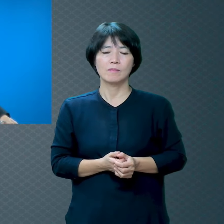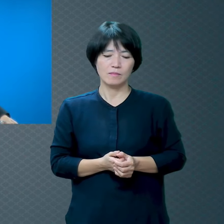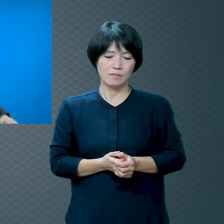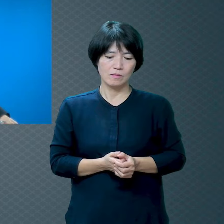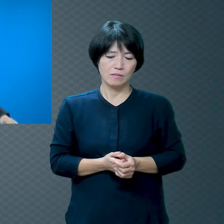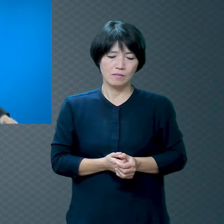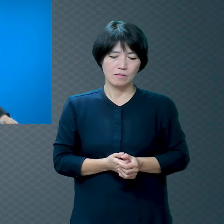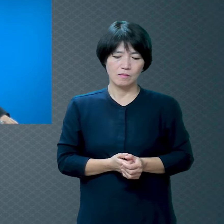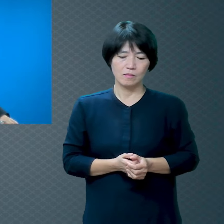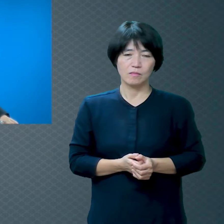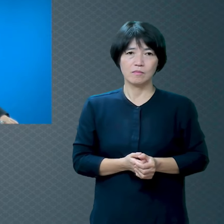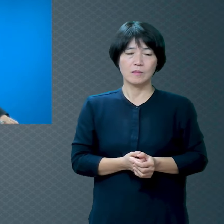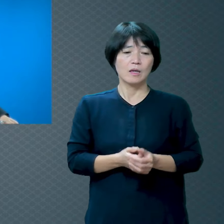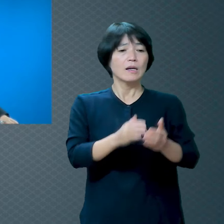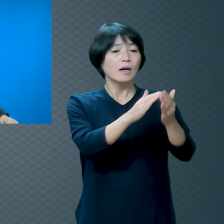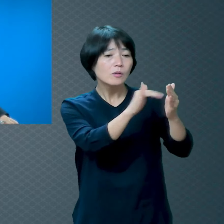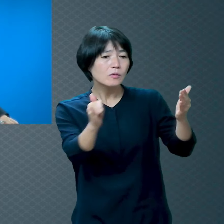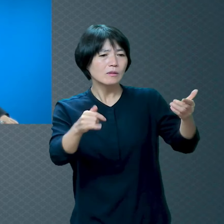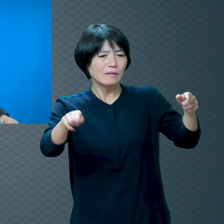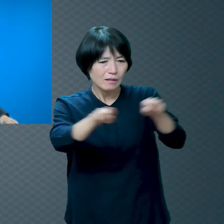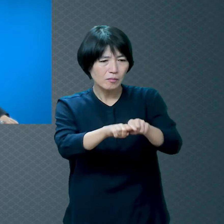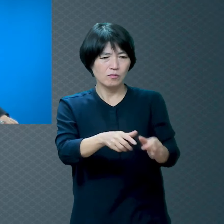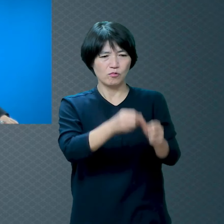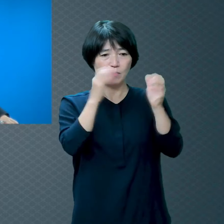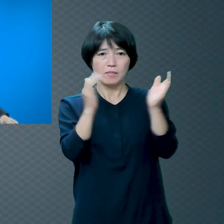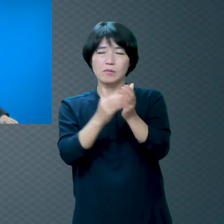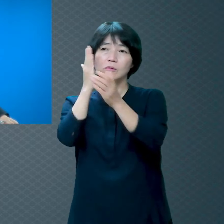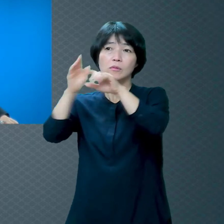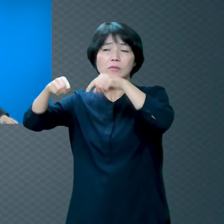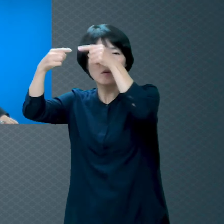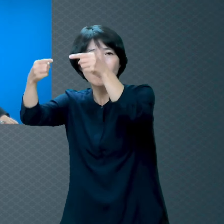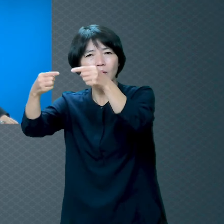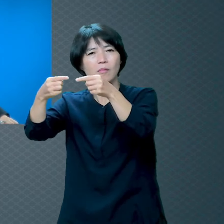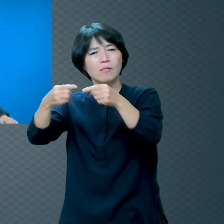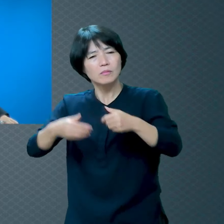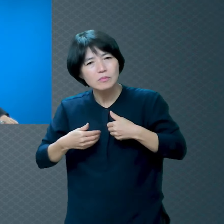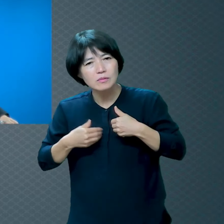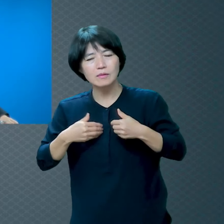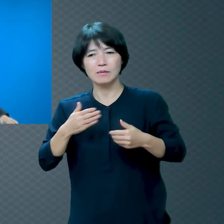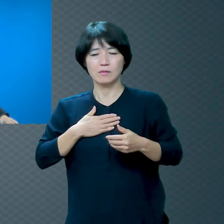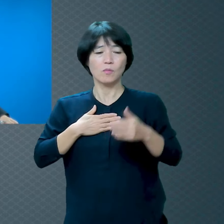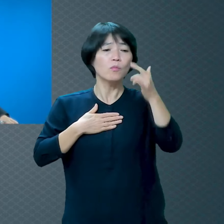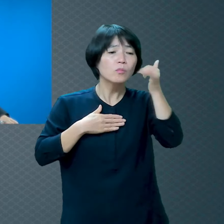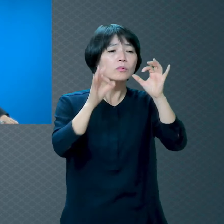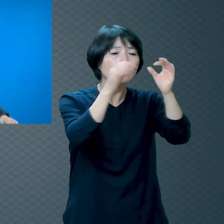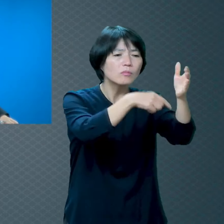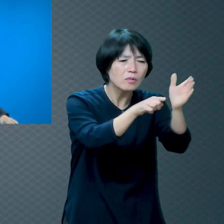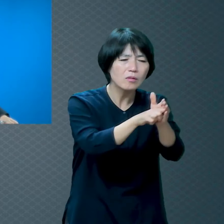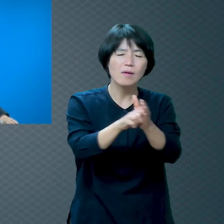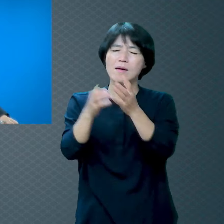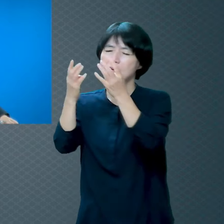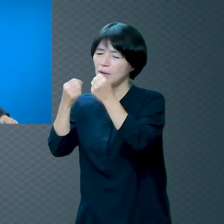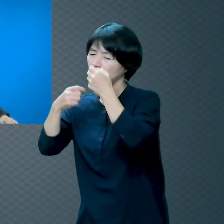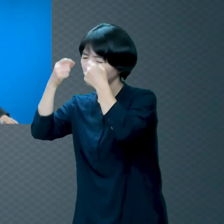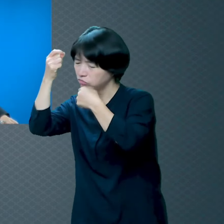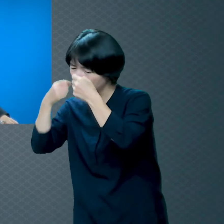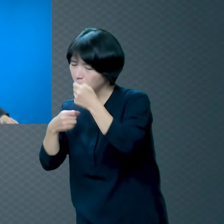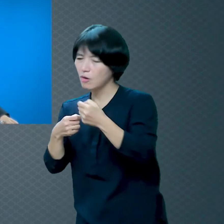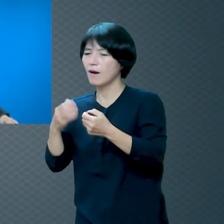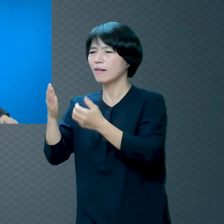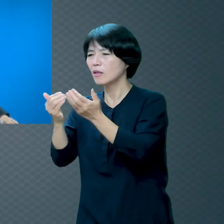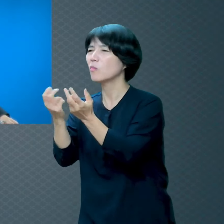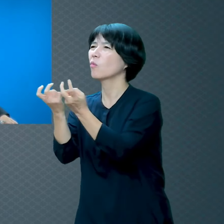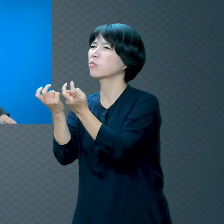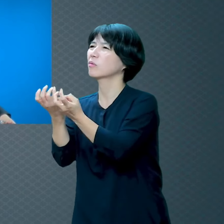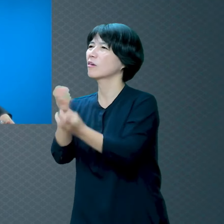같이 천국 가야죠 저도 많이 울었거든요 하나님 어떻게 합니까?